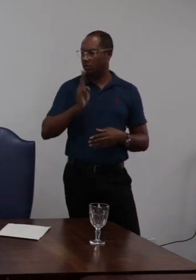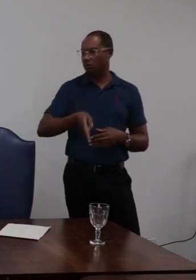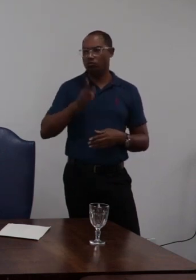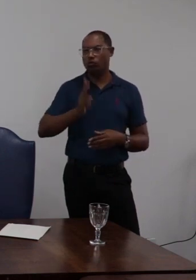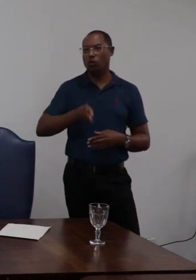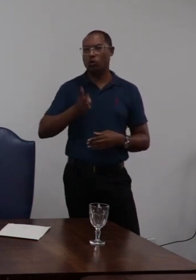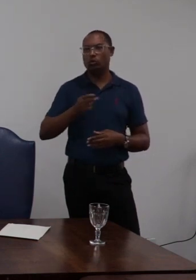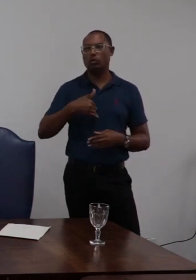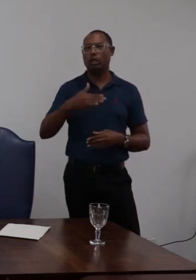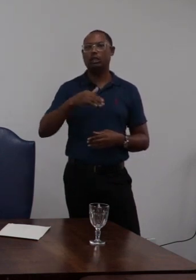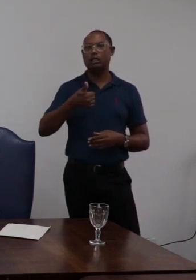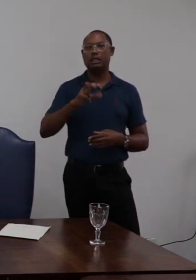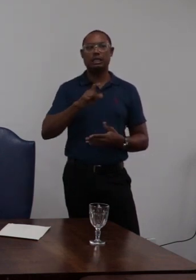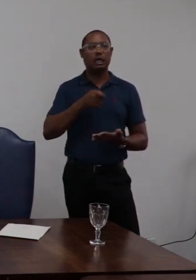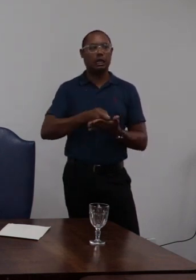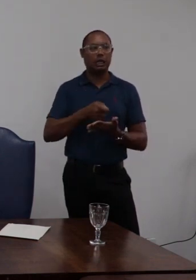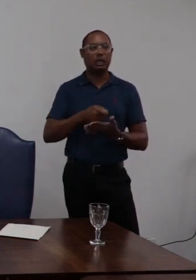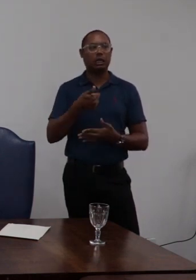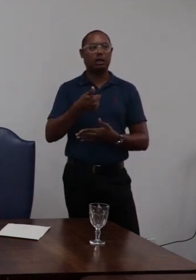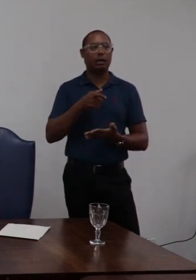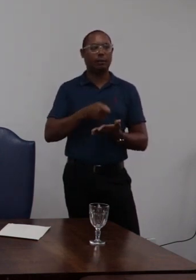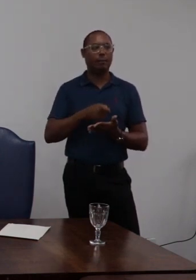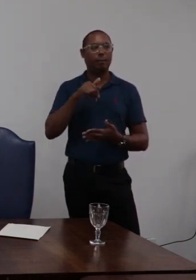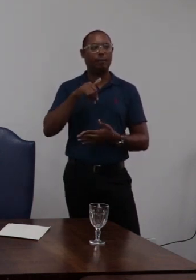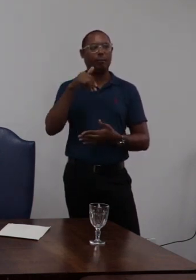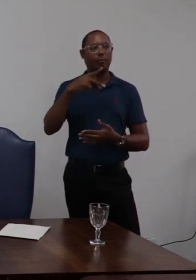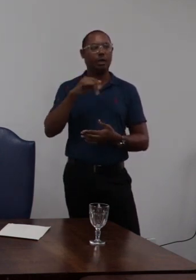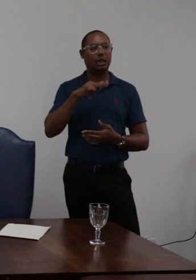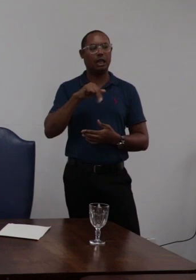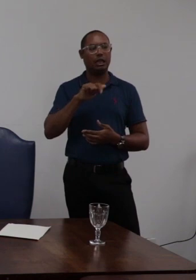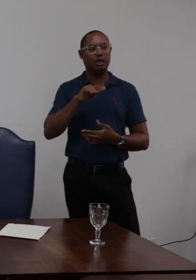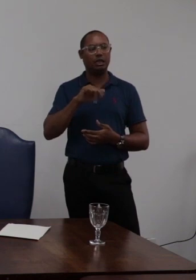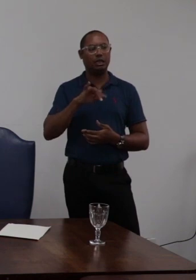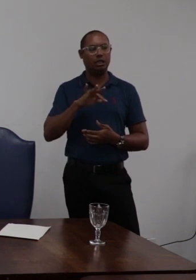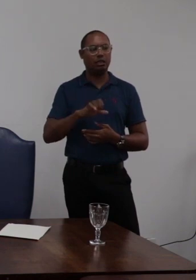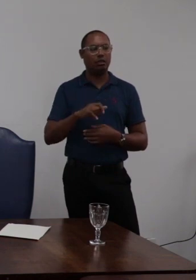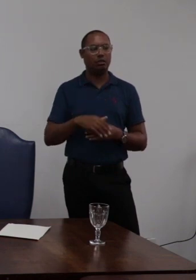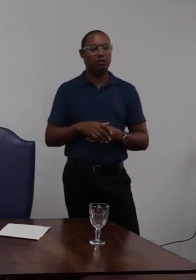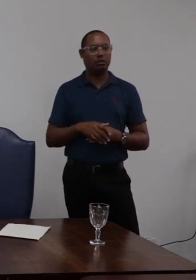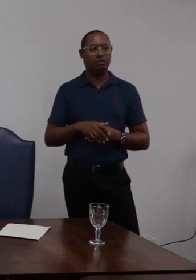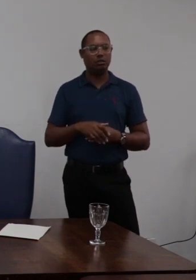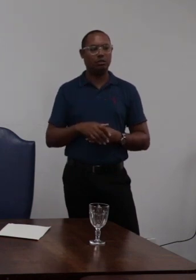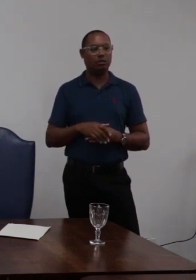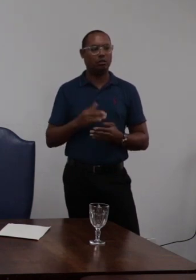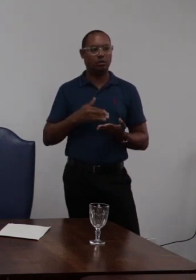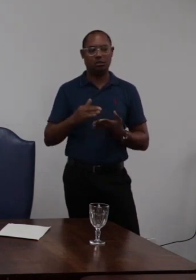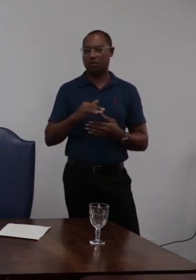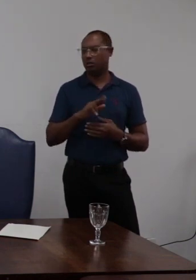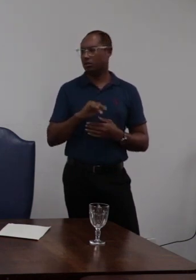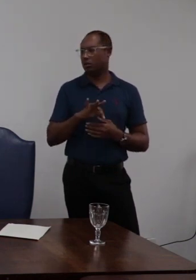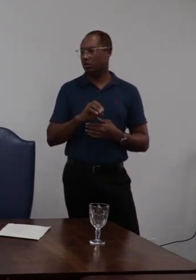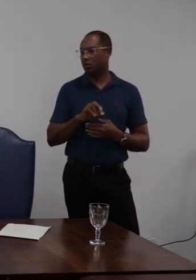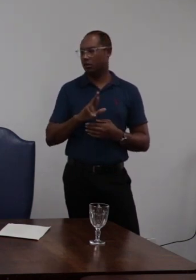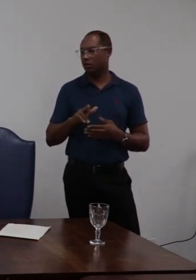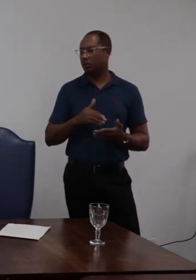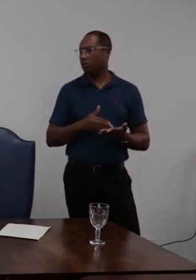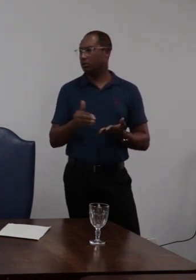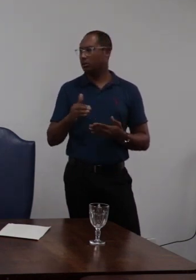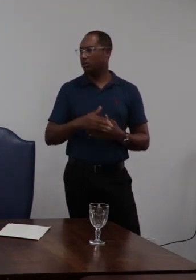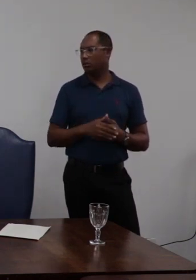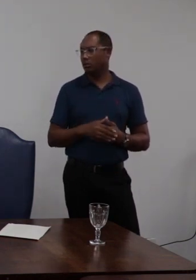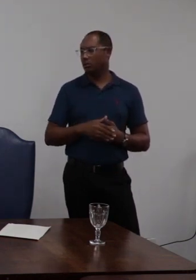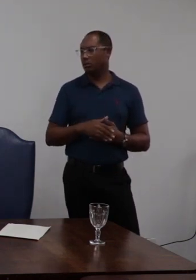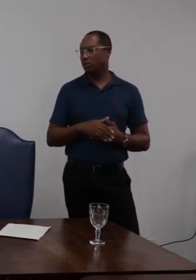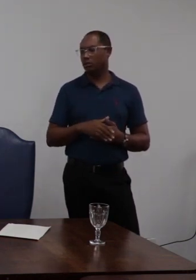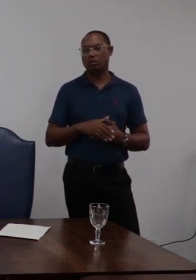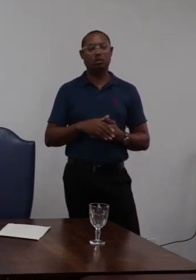manutenção da penalidade de 15 dias instituída pelo reitor e aqui referendada